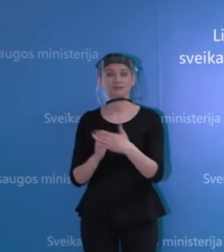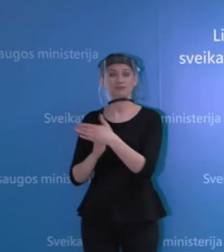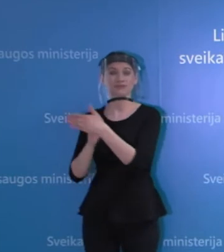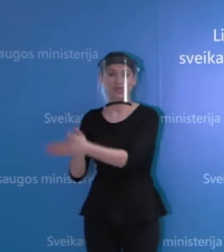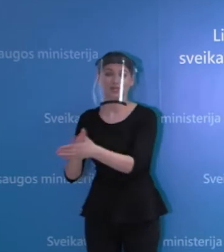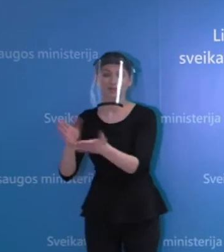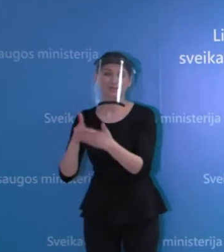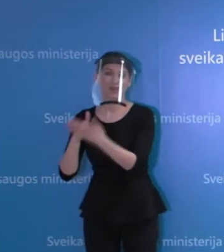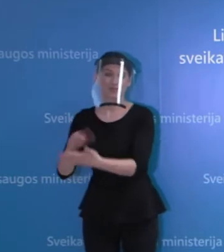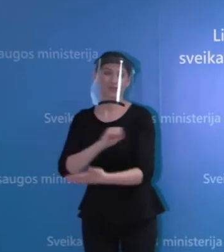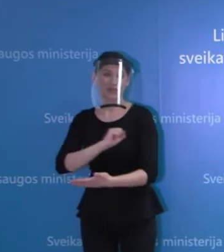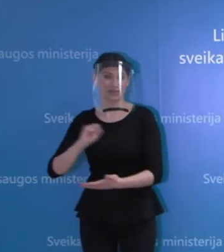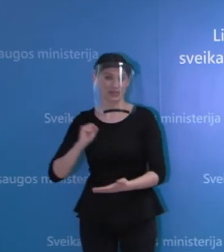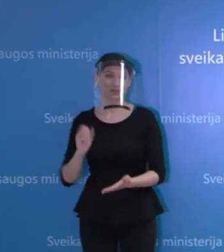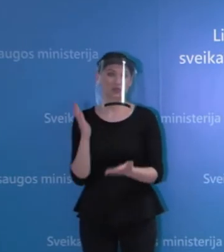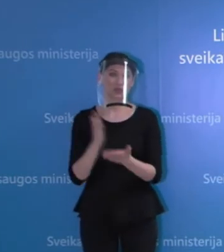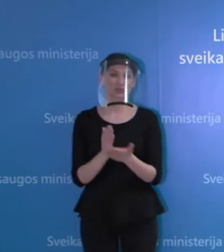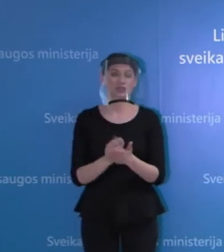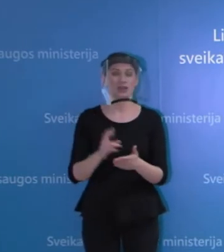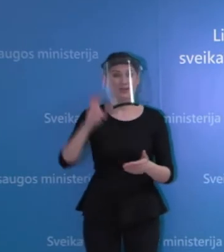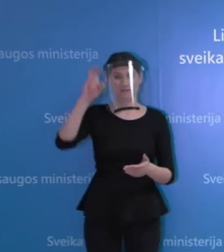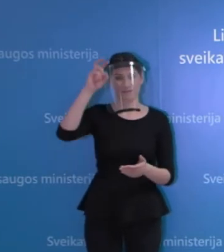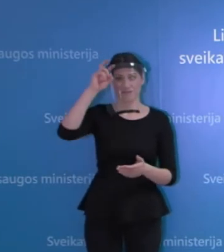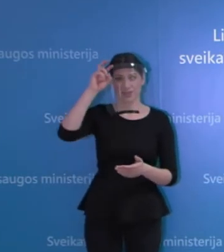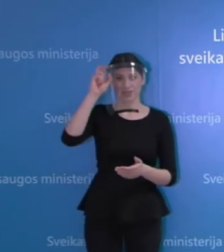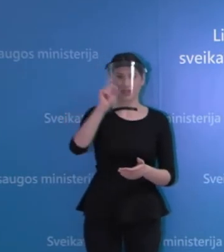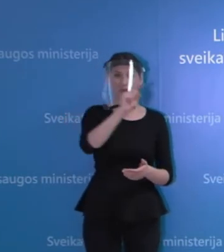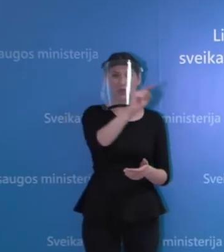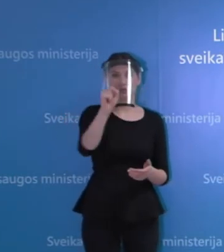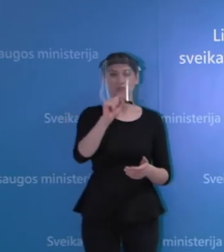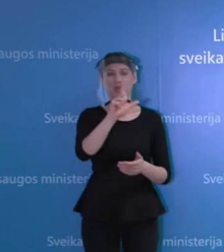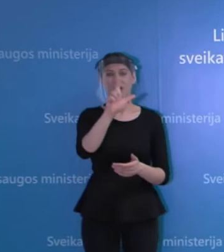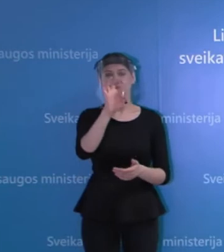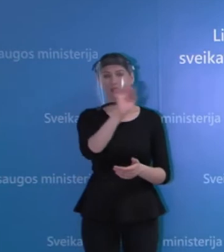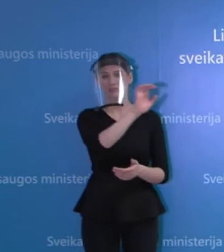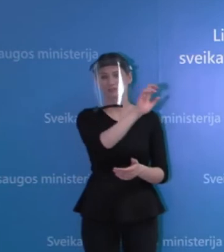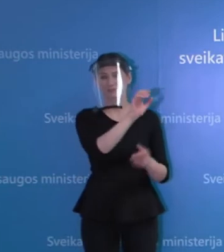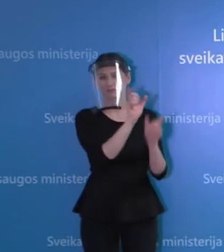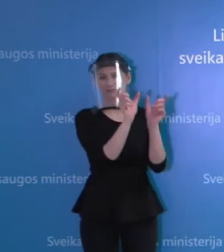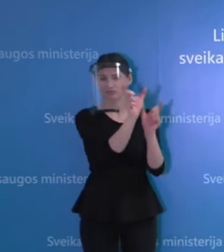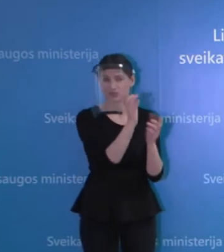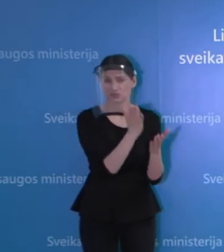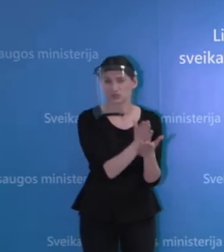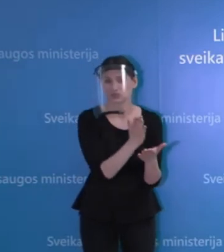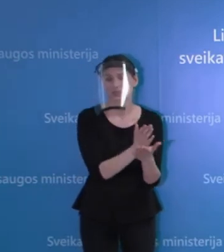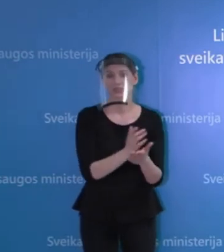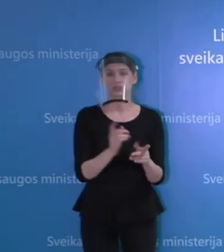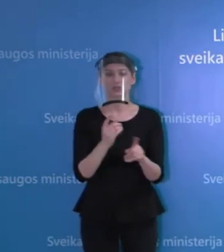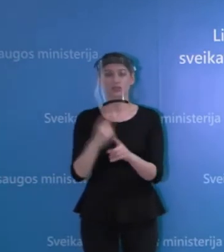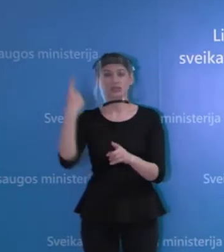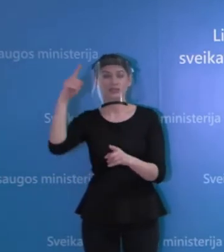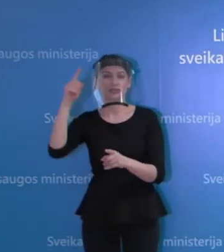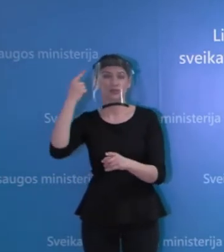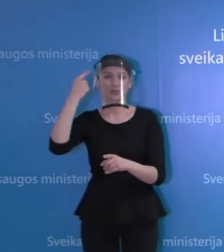medikus, tai tam yra vyriausybės kelbiamos ir sąskaitos, ir yra įvairių ir privačių iniciatyvų, kur yra